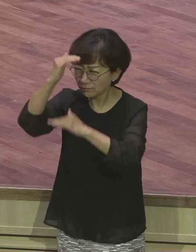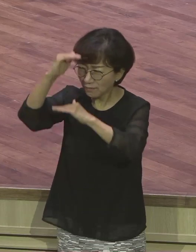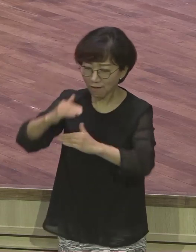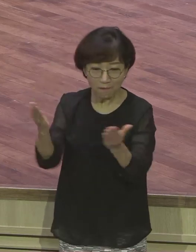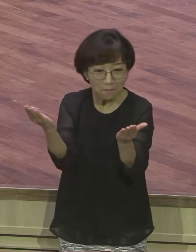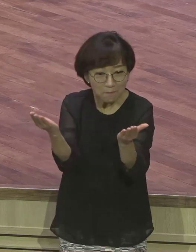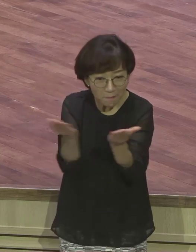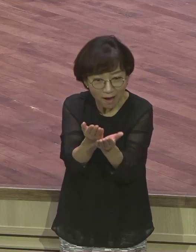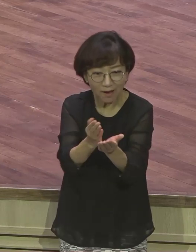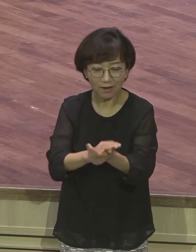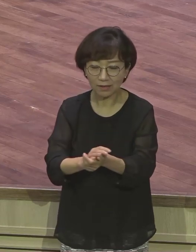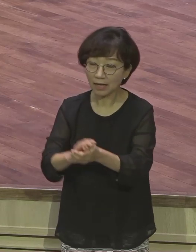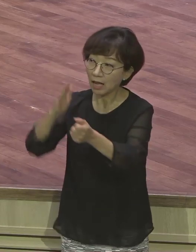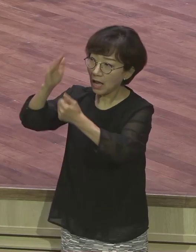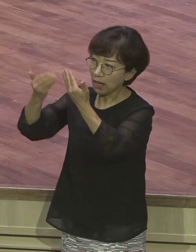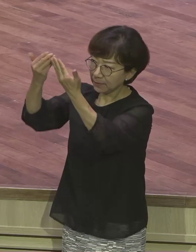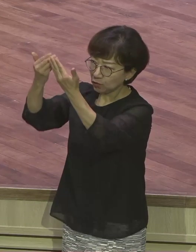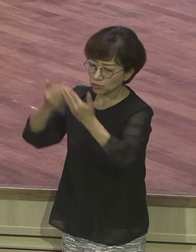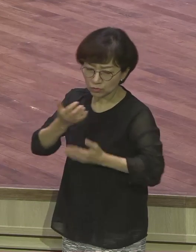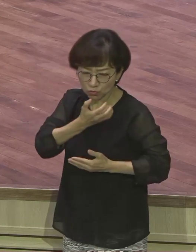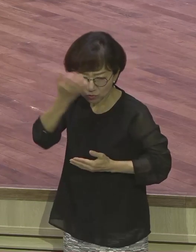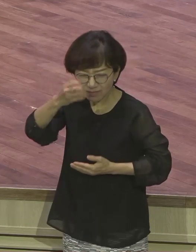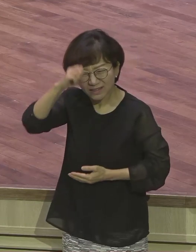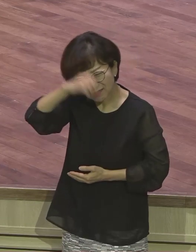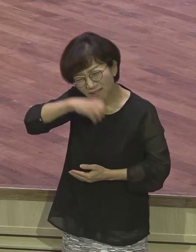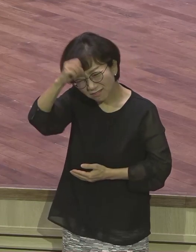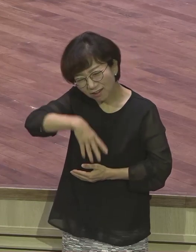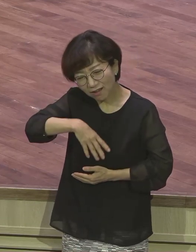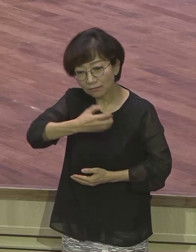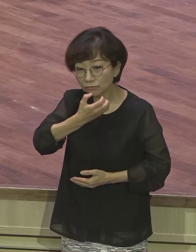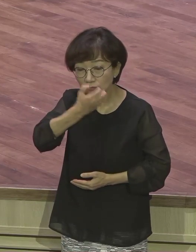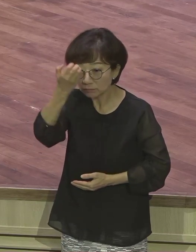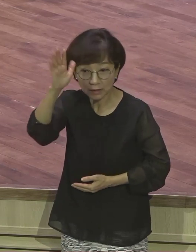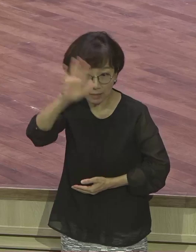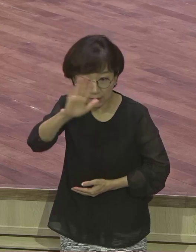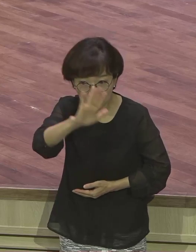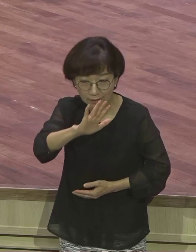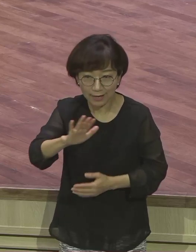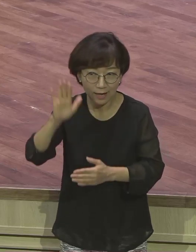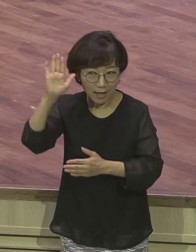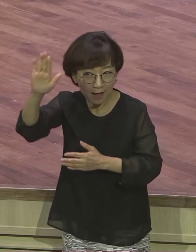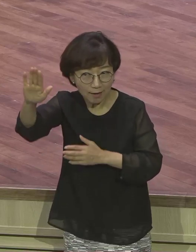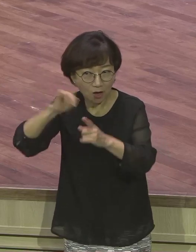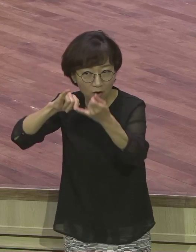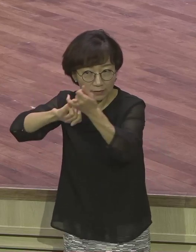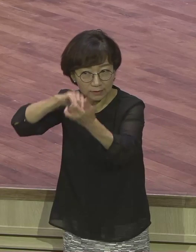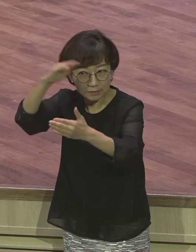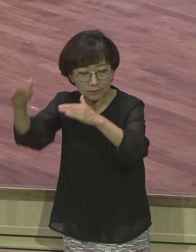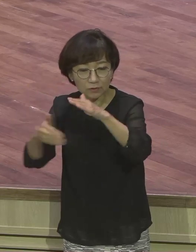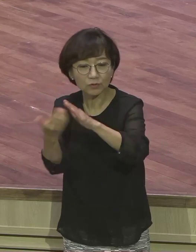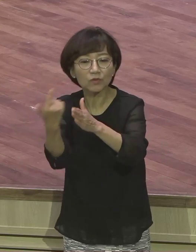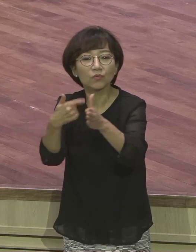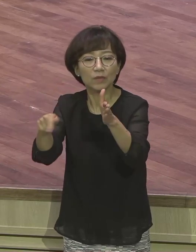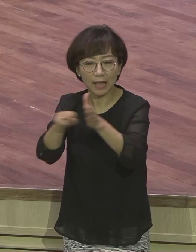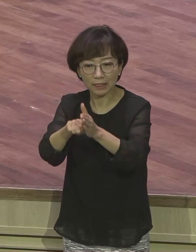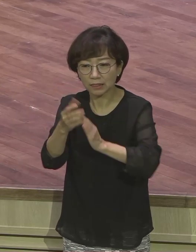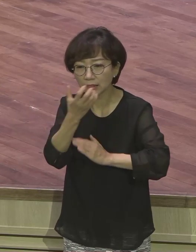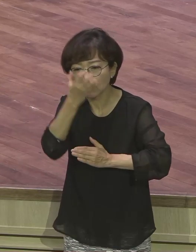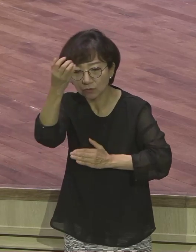은약 성취를 위한 개시였다는 말씀이에요. 하나님은 이 은약 잡은 자에게 자신의 계획을 알리고 이루어